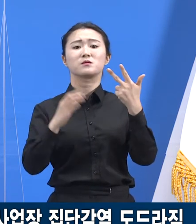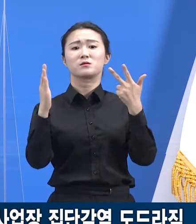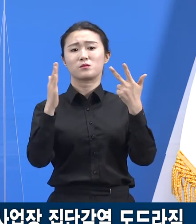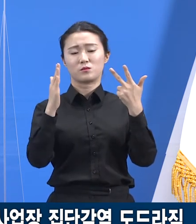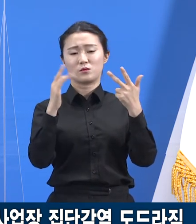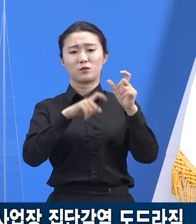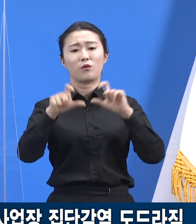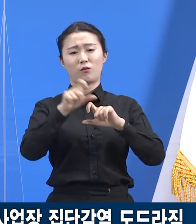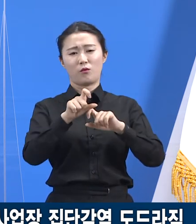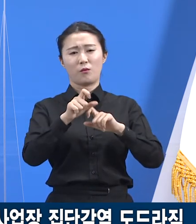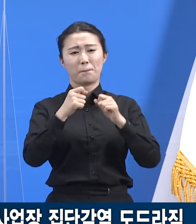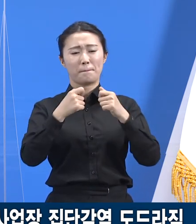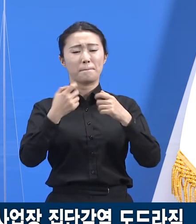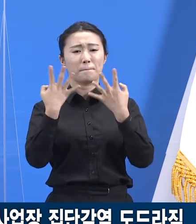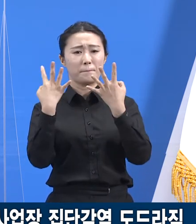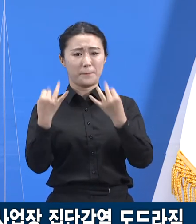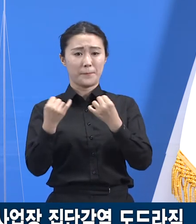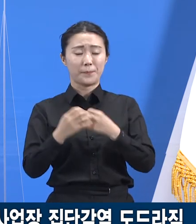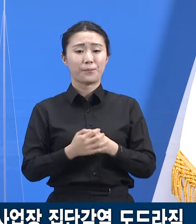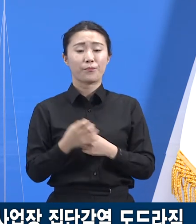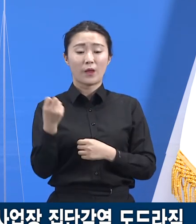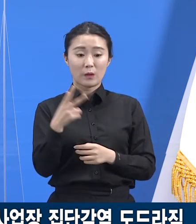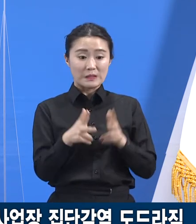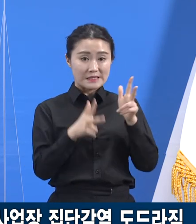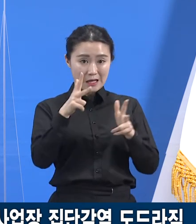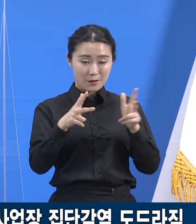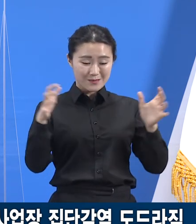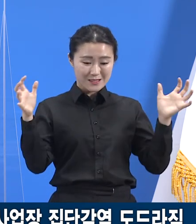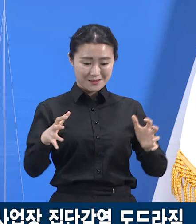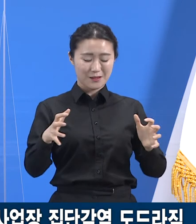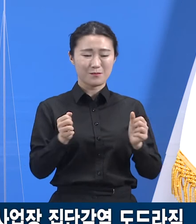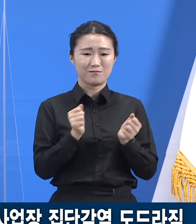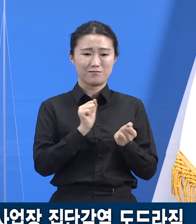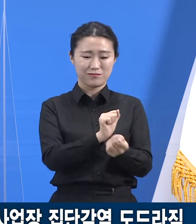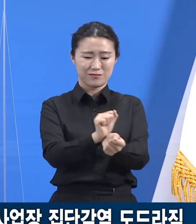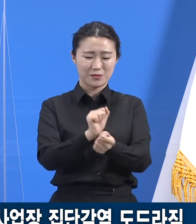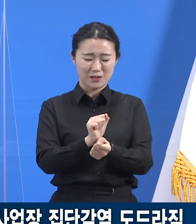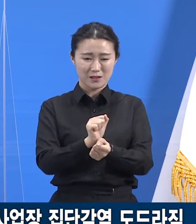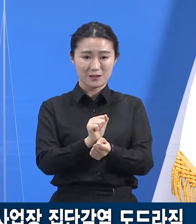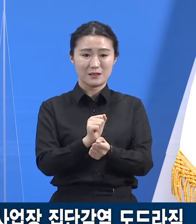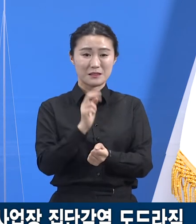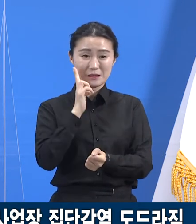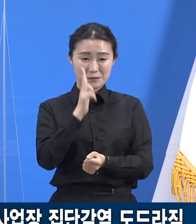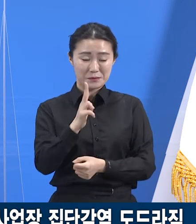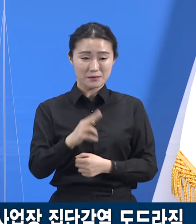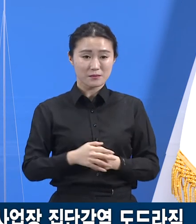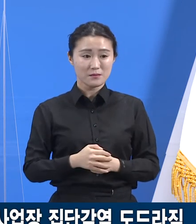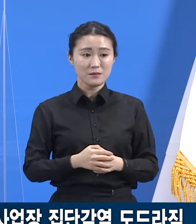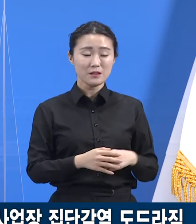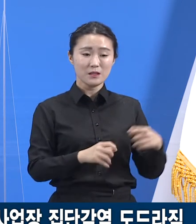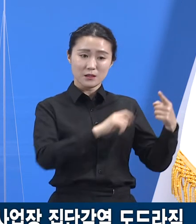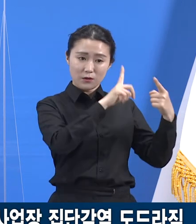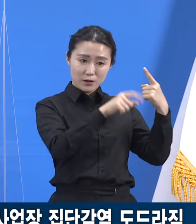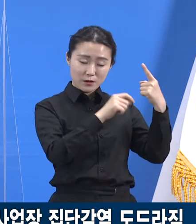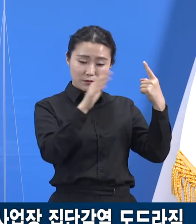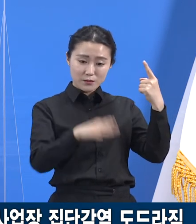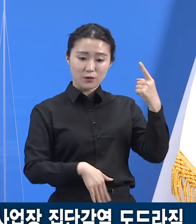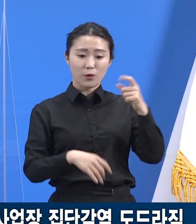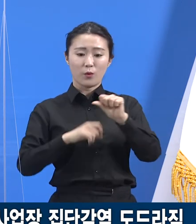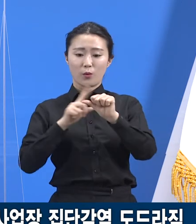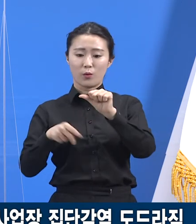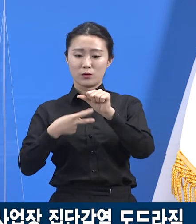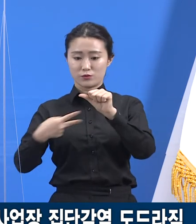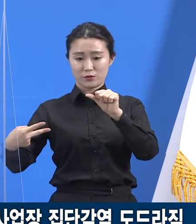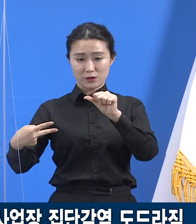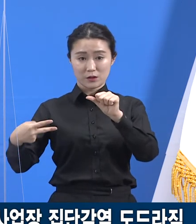둘째, 사업장 집단 감염이 도드라집니다. 1월부터 5월 둘째 주 동안 위 지역 6개